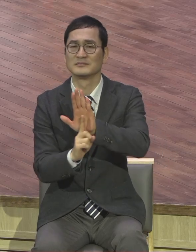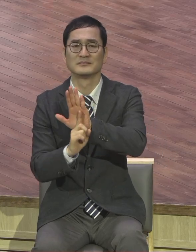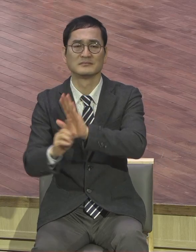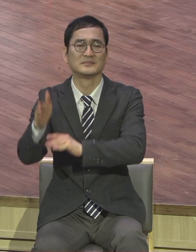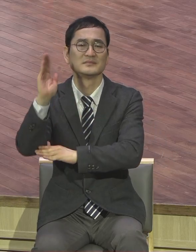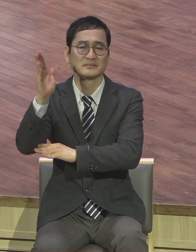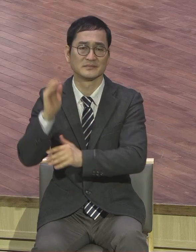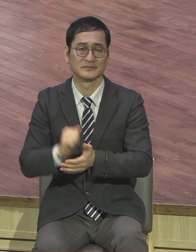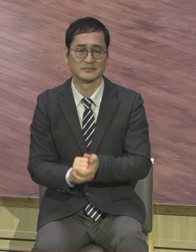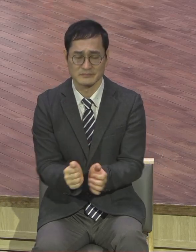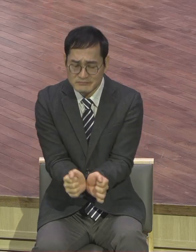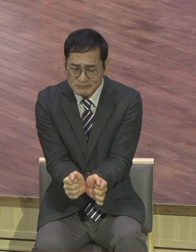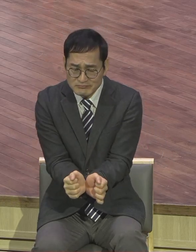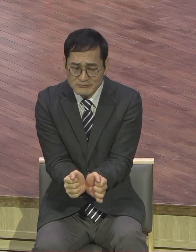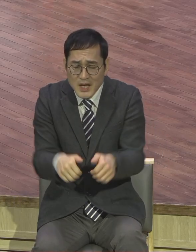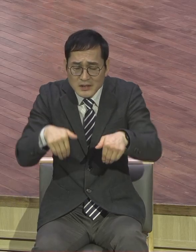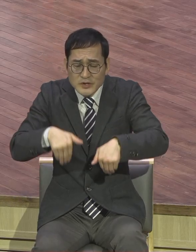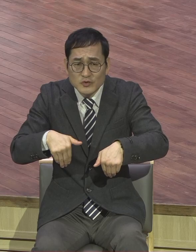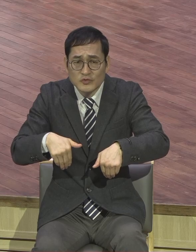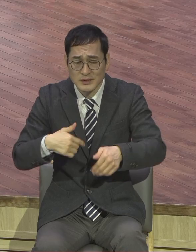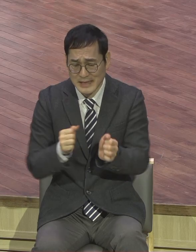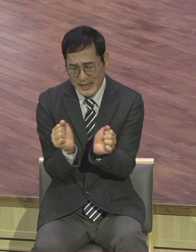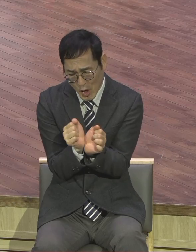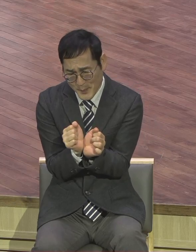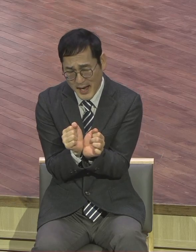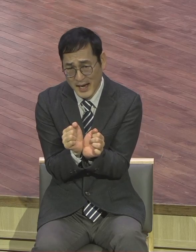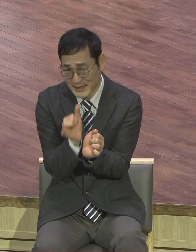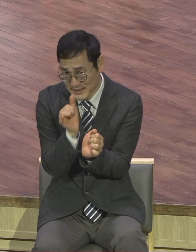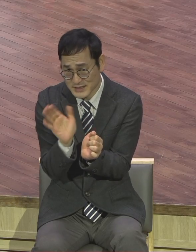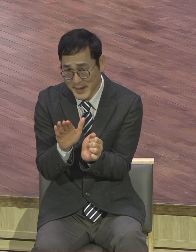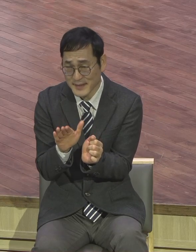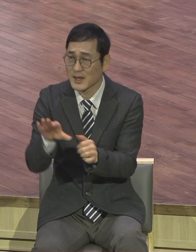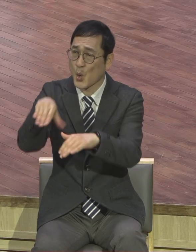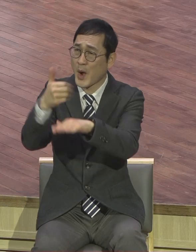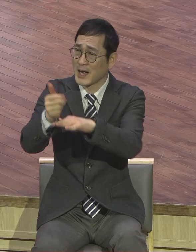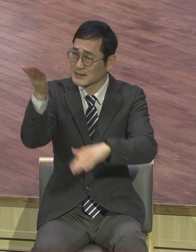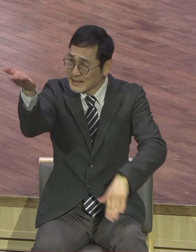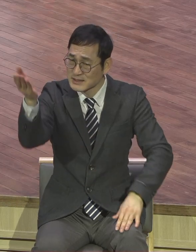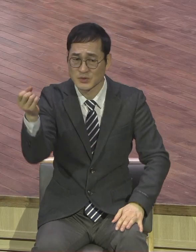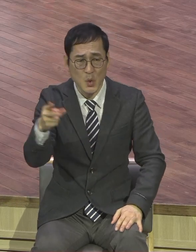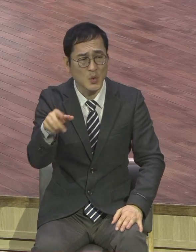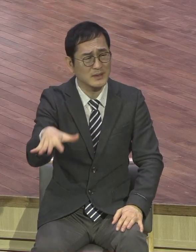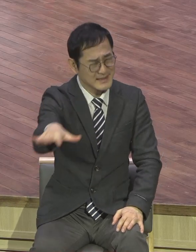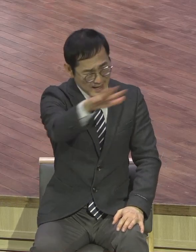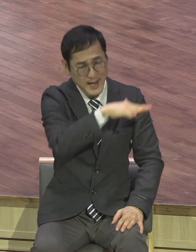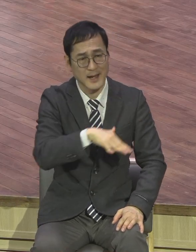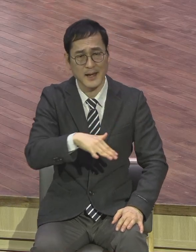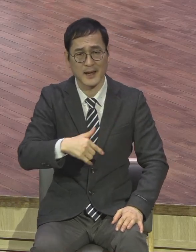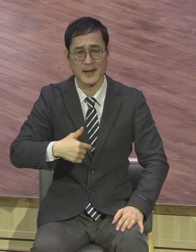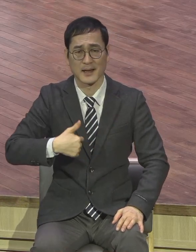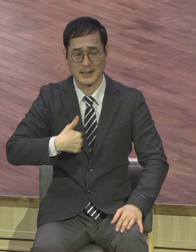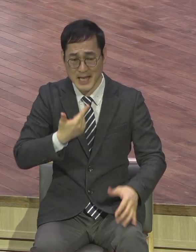내가 이렇게 결박된 그 외에는 여러분들 아그르빠 왕이요 당신과 모든 사람들 다 나와 같이 되기 원합니다.